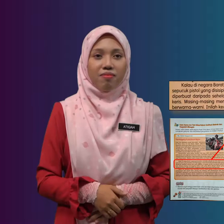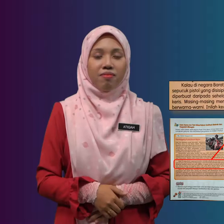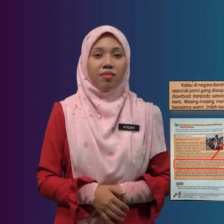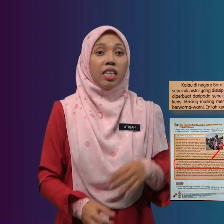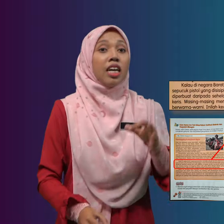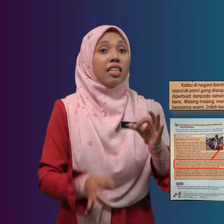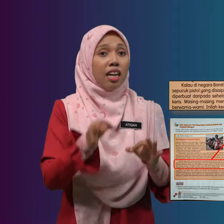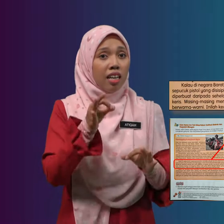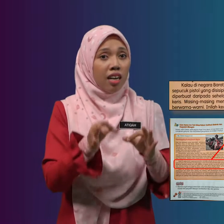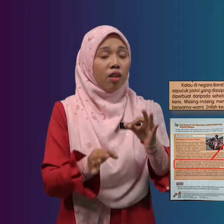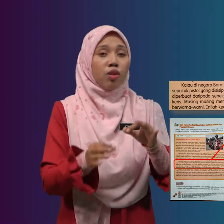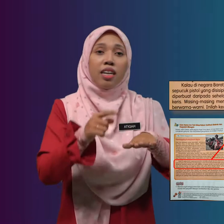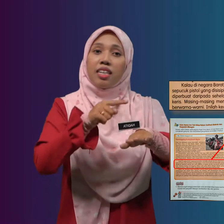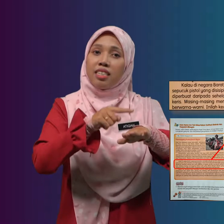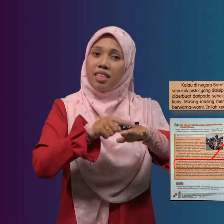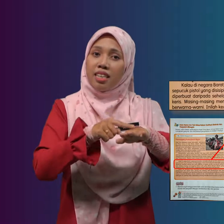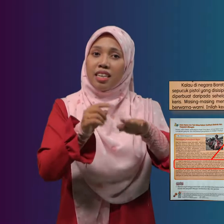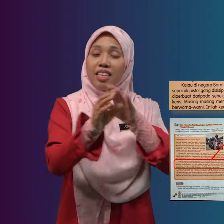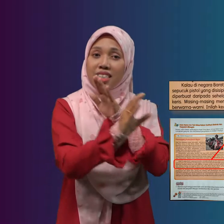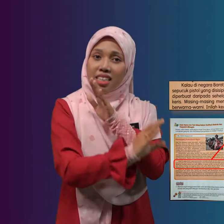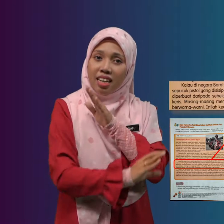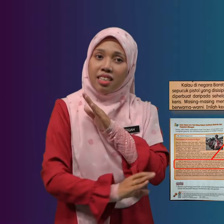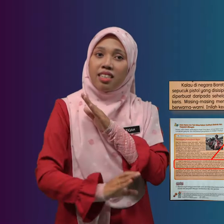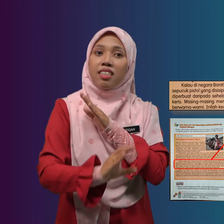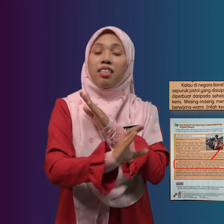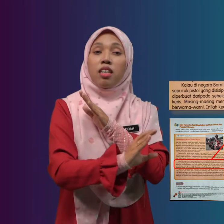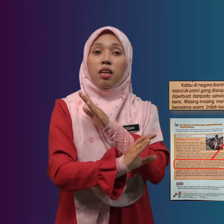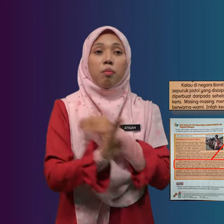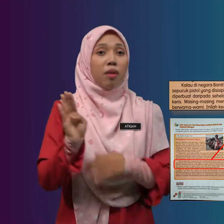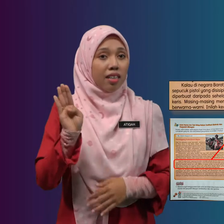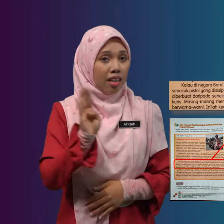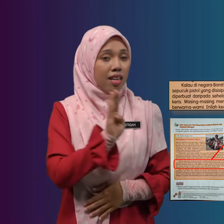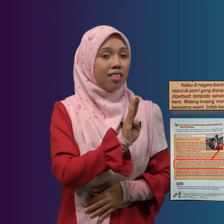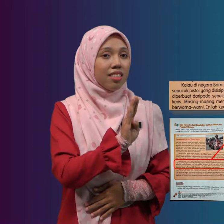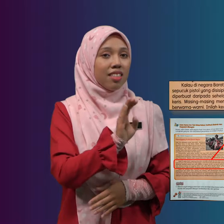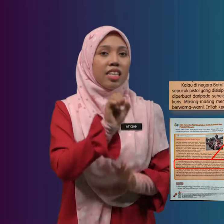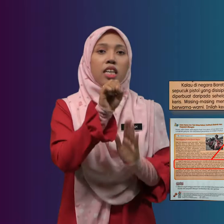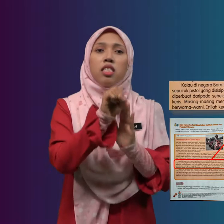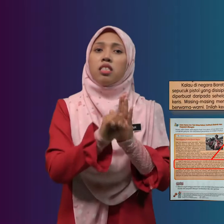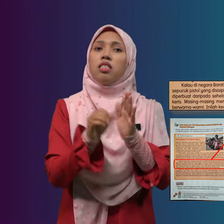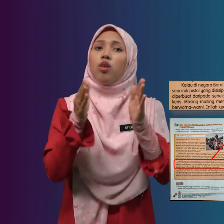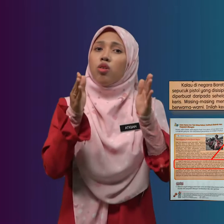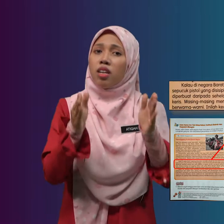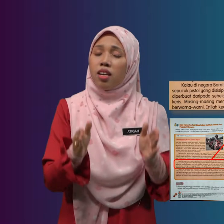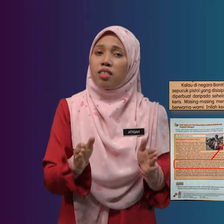Kalau Di Negara Barat Seorang